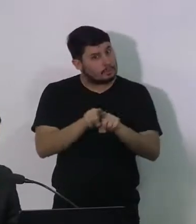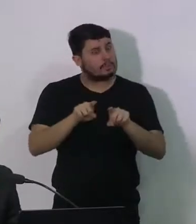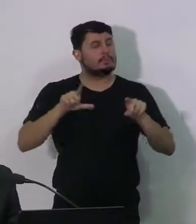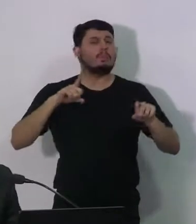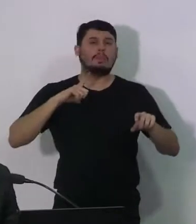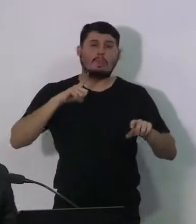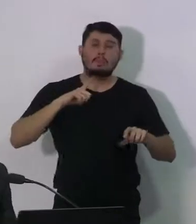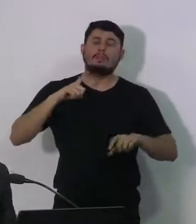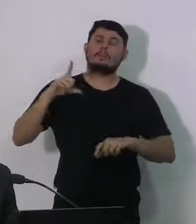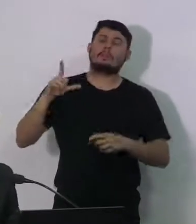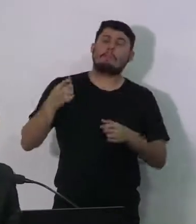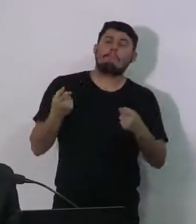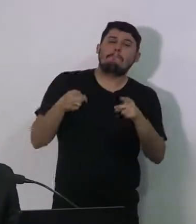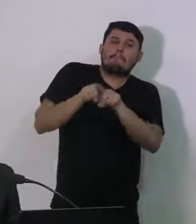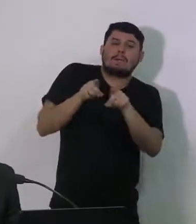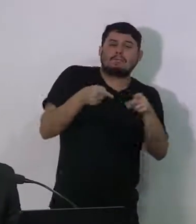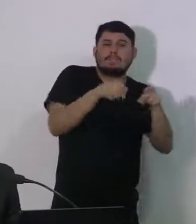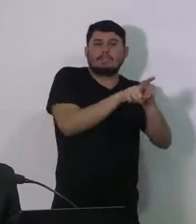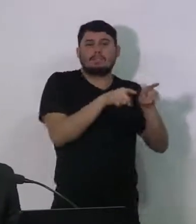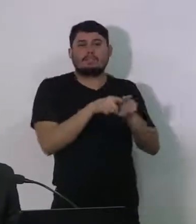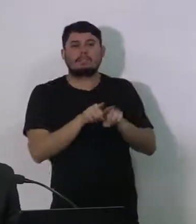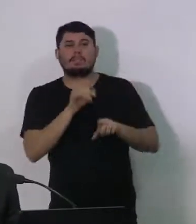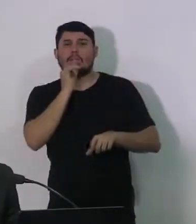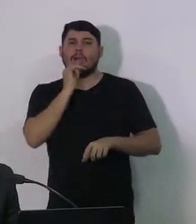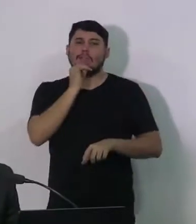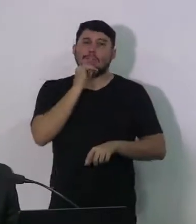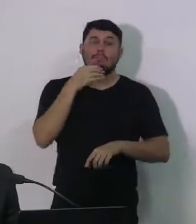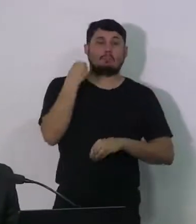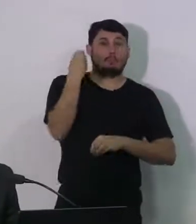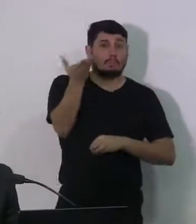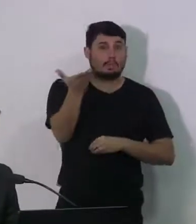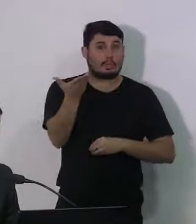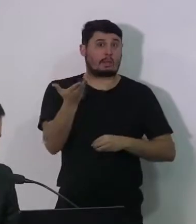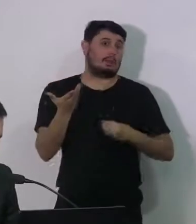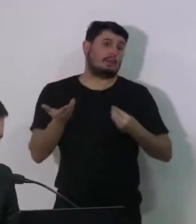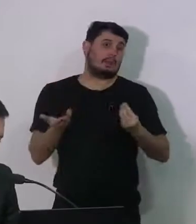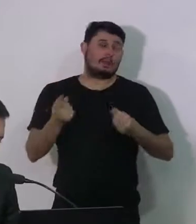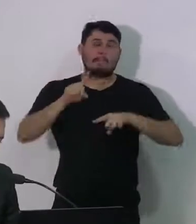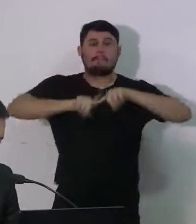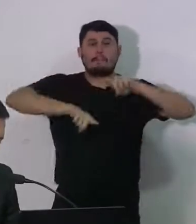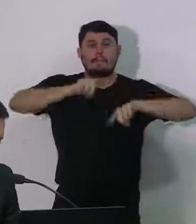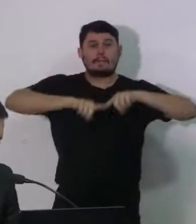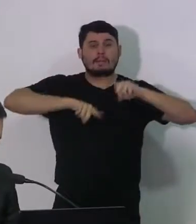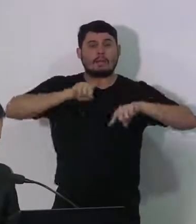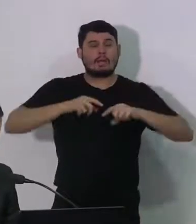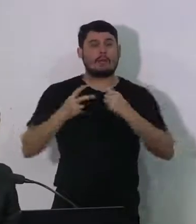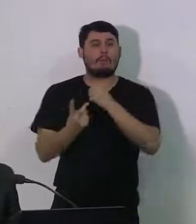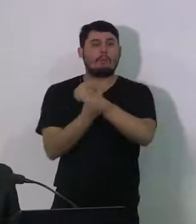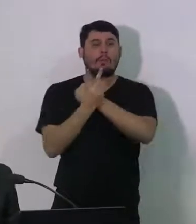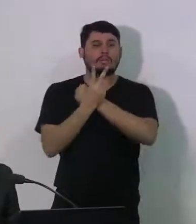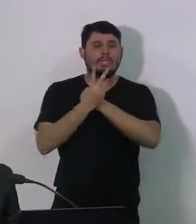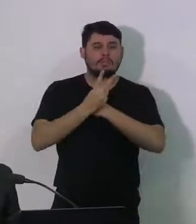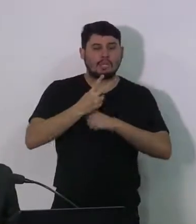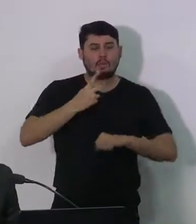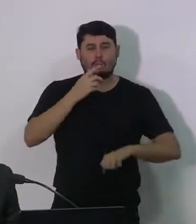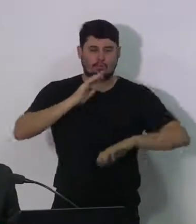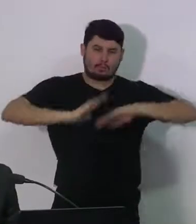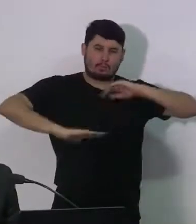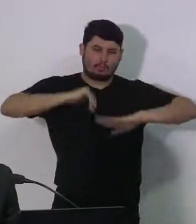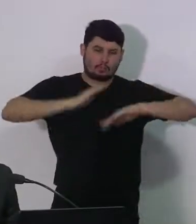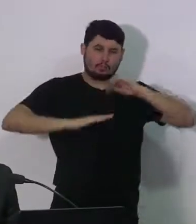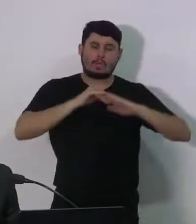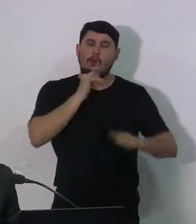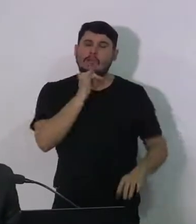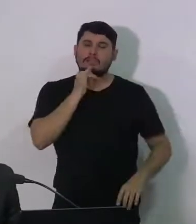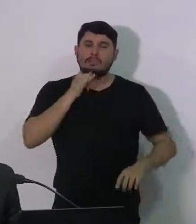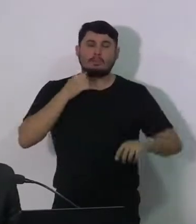parcerias para que a gente possa entregar equipamentos de proteção individual, as máscaras faciais, por exemplo, aquelas que têm uma